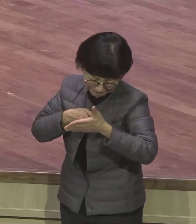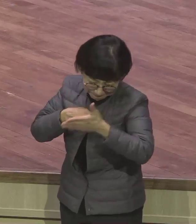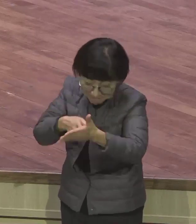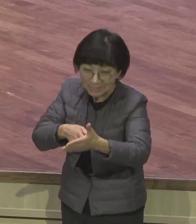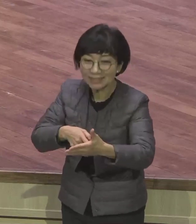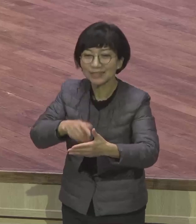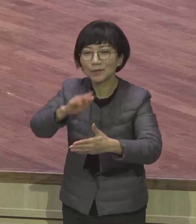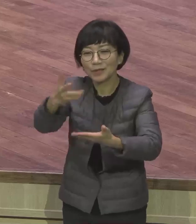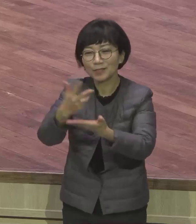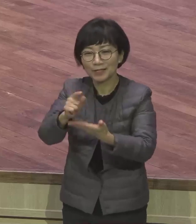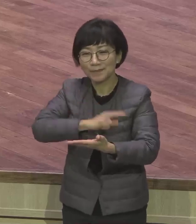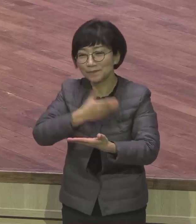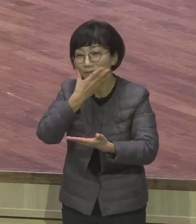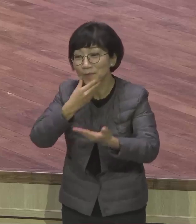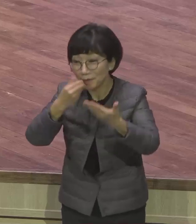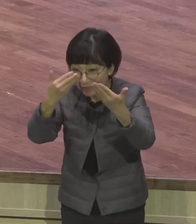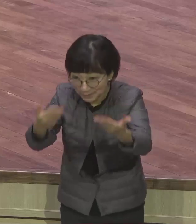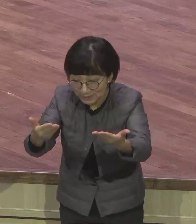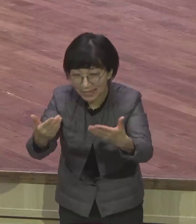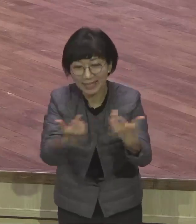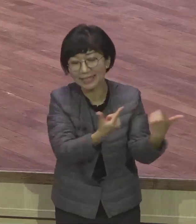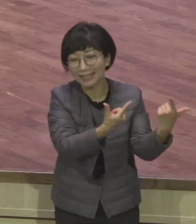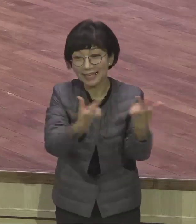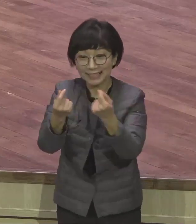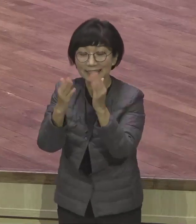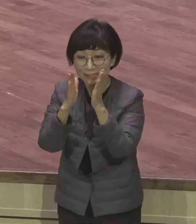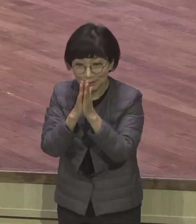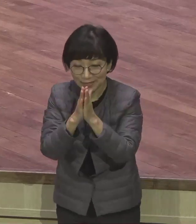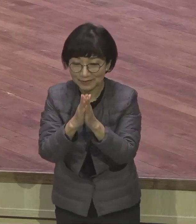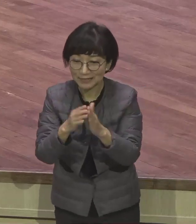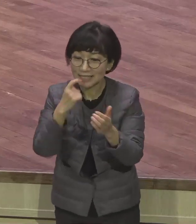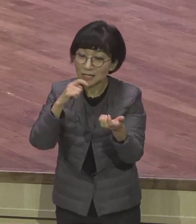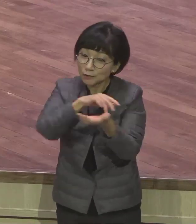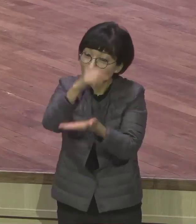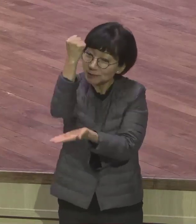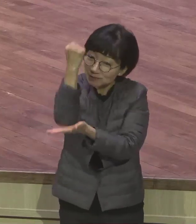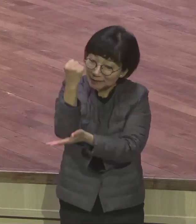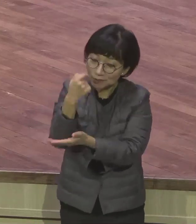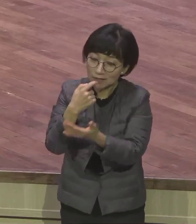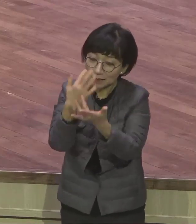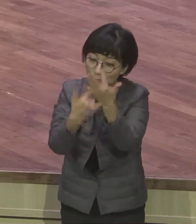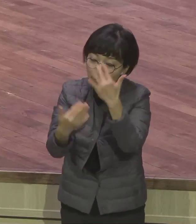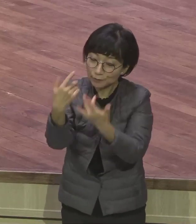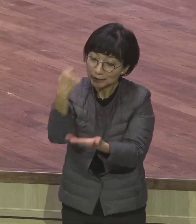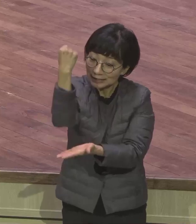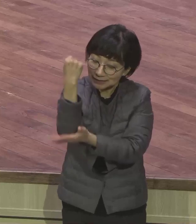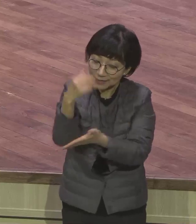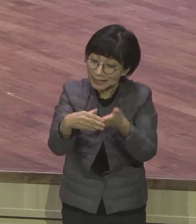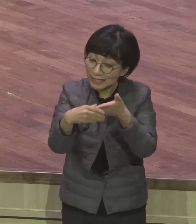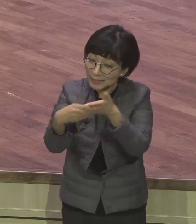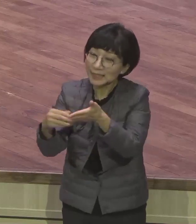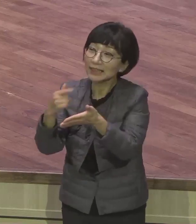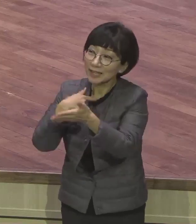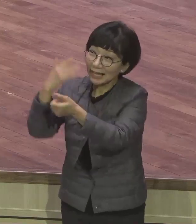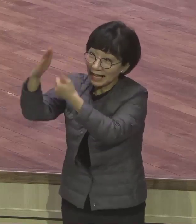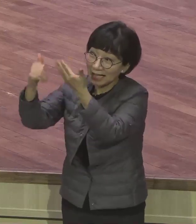주신 말로 생각하고 기도하겠습니다 구름기둥 불기둥으로 여러분 인도하실 것입니다 하나님께서 이미 다 준비해놓고 여러분